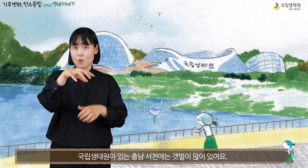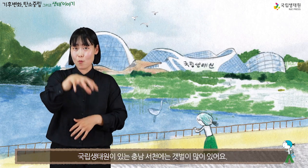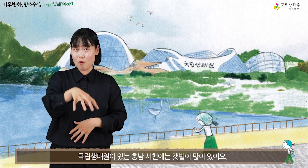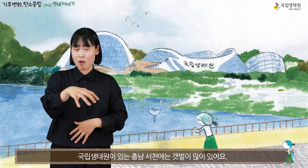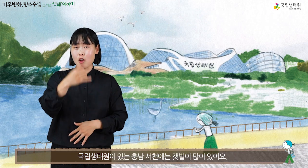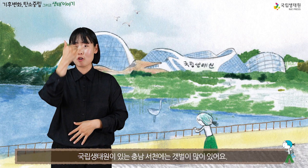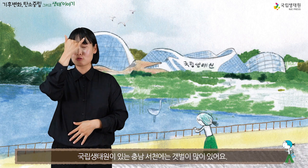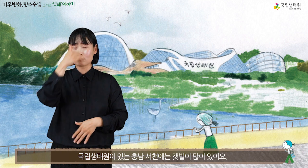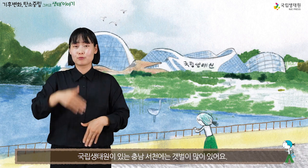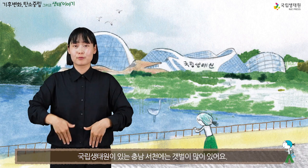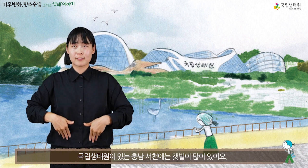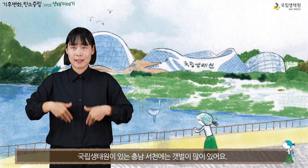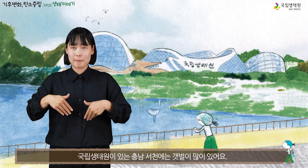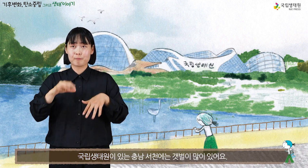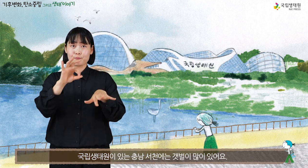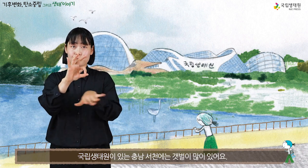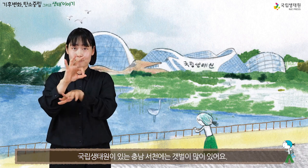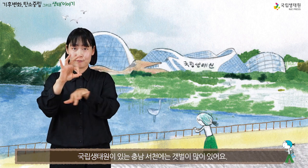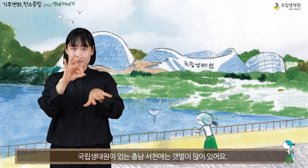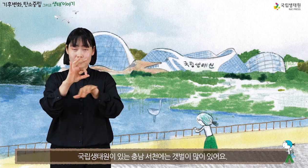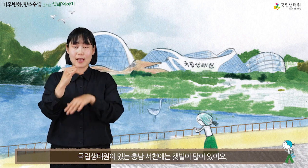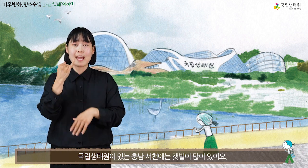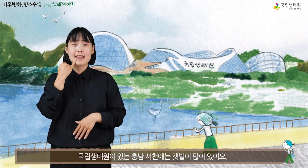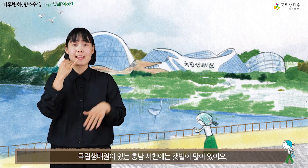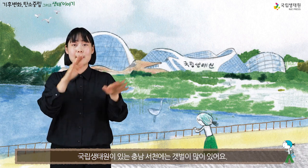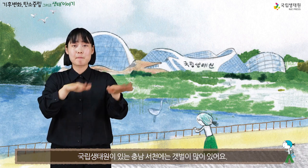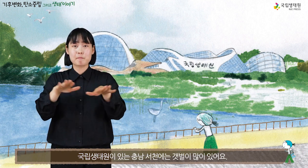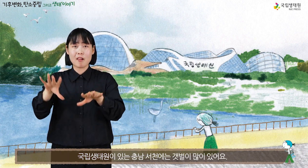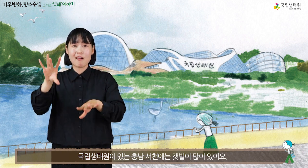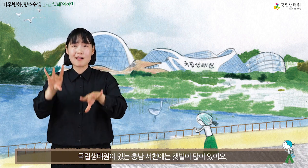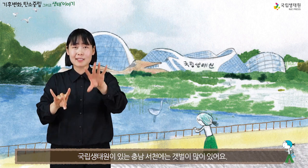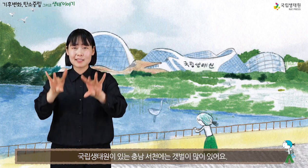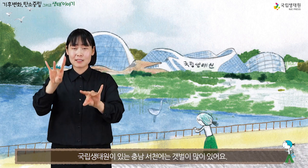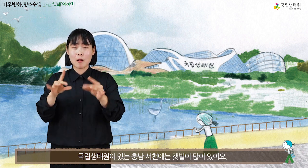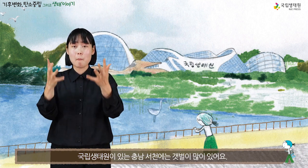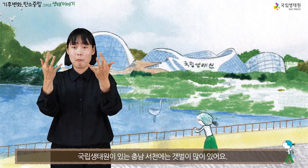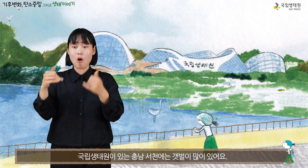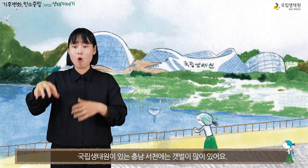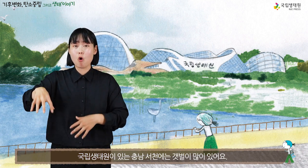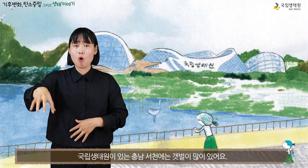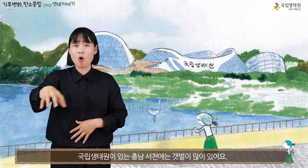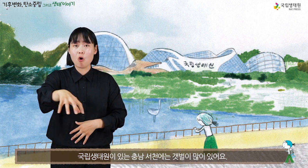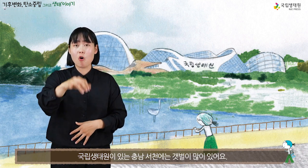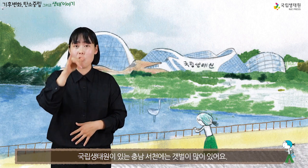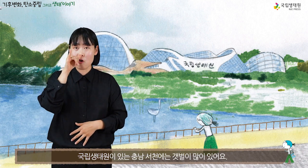국립생태원이 있는 충남 서천에는 갯벌이 많이 있어요.